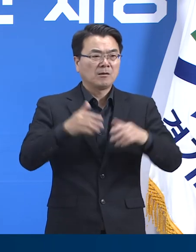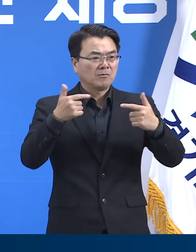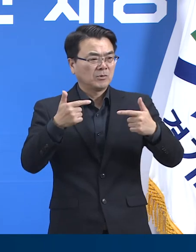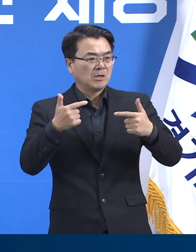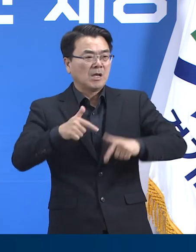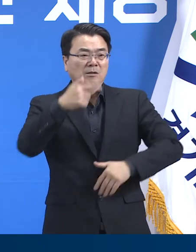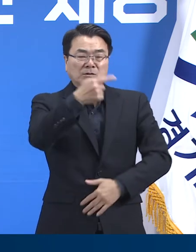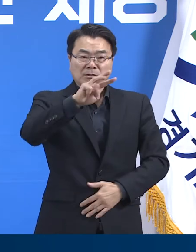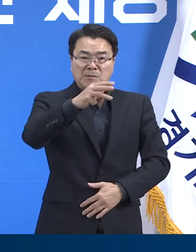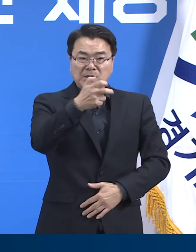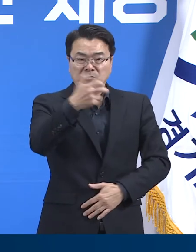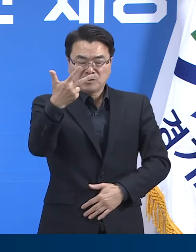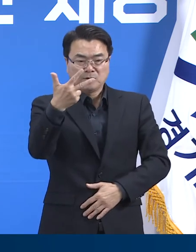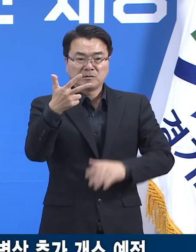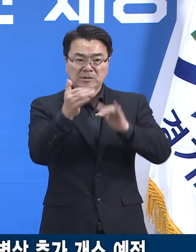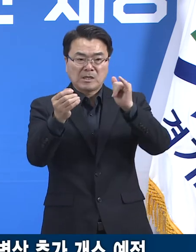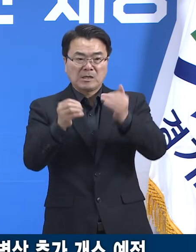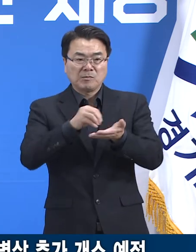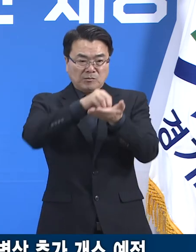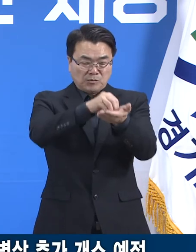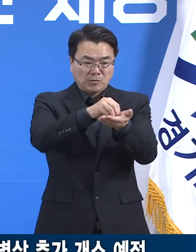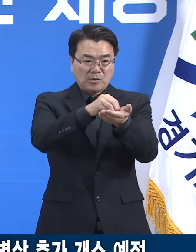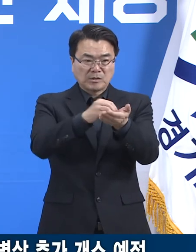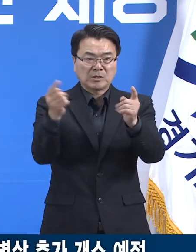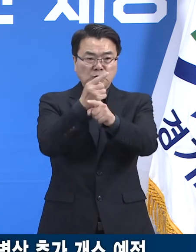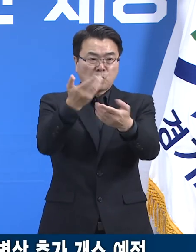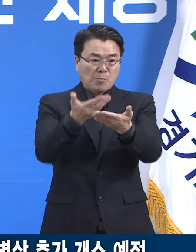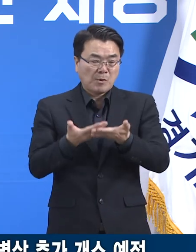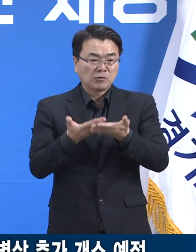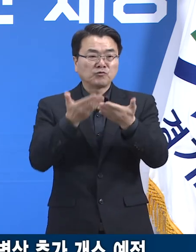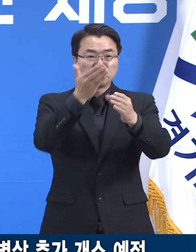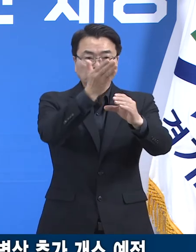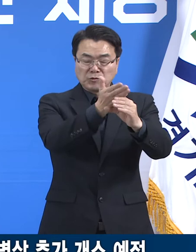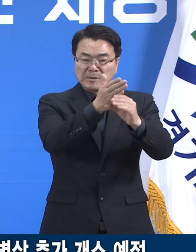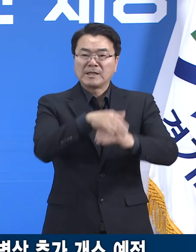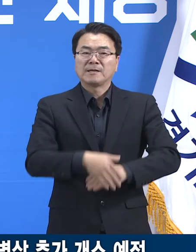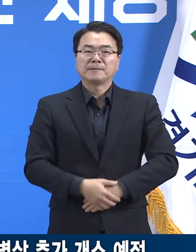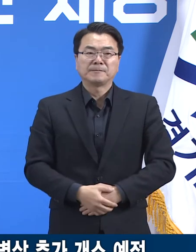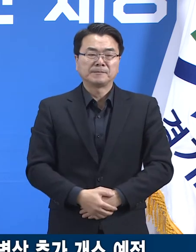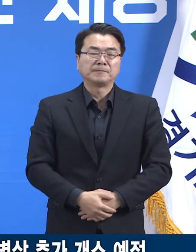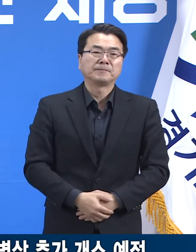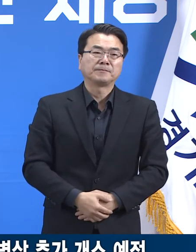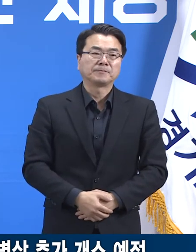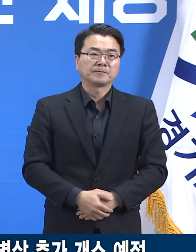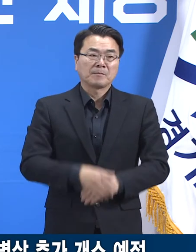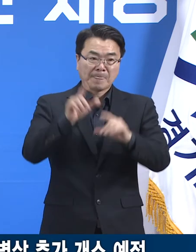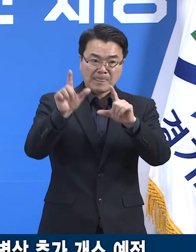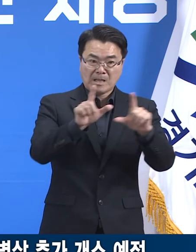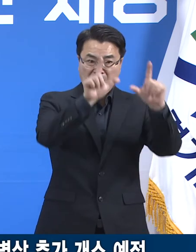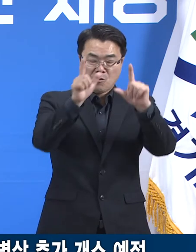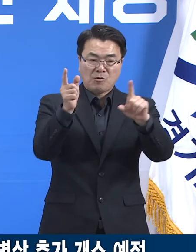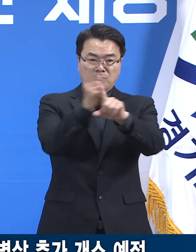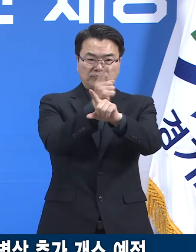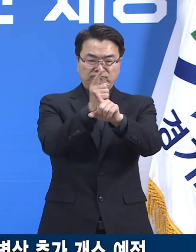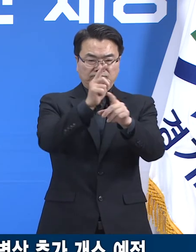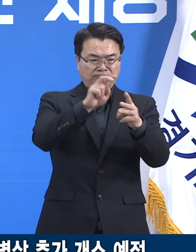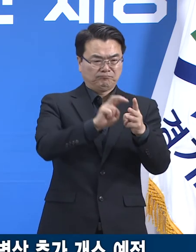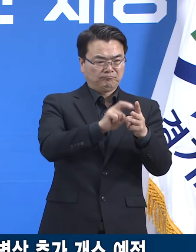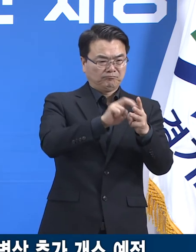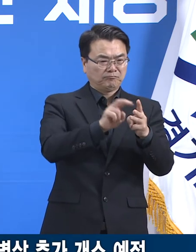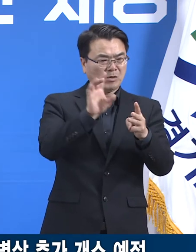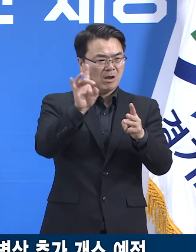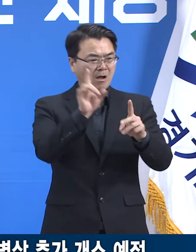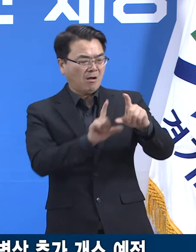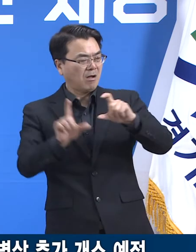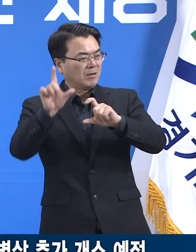입소해 있습니다. 경기도는 확진자 급증에 대응해서 생활치료센터 1개소 800병상을 내일